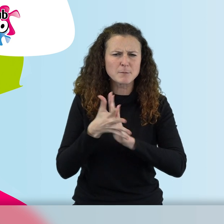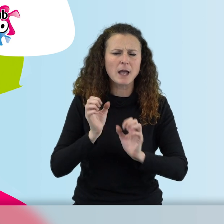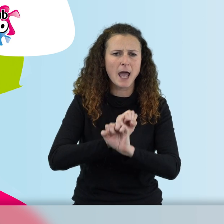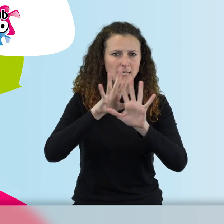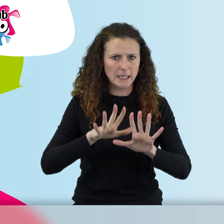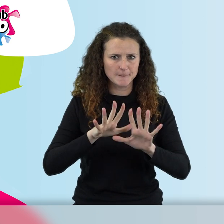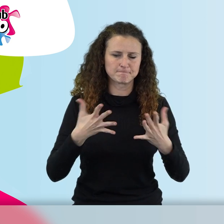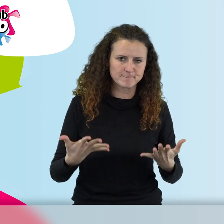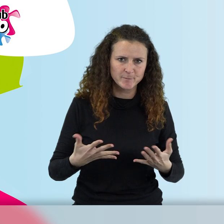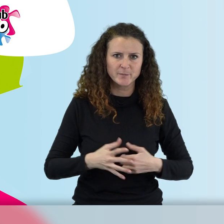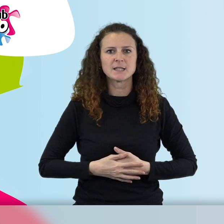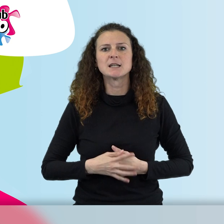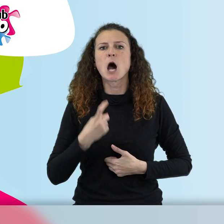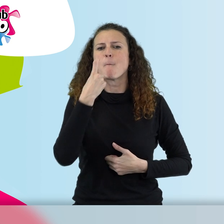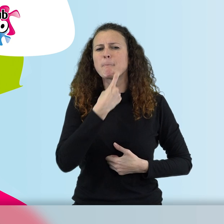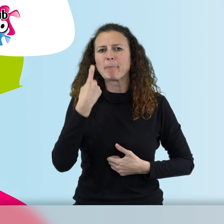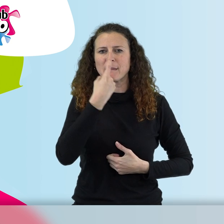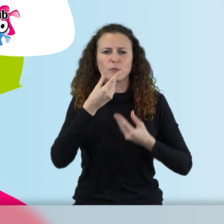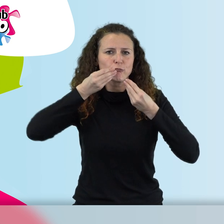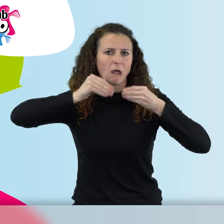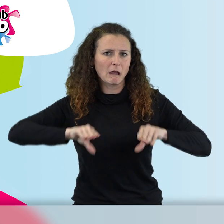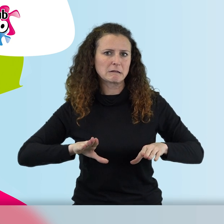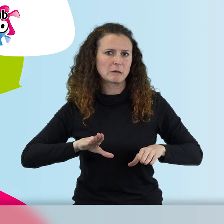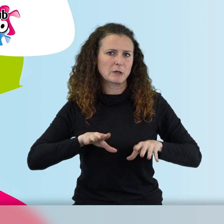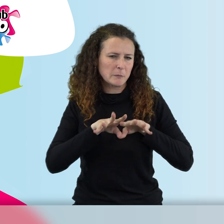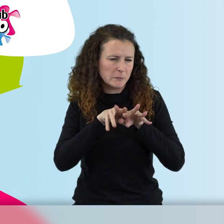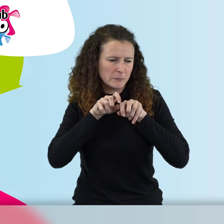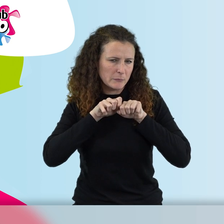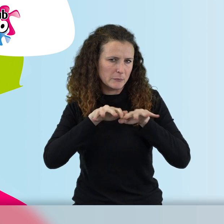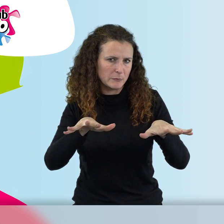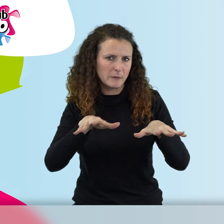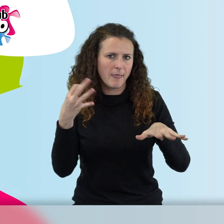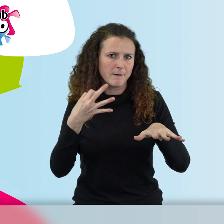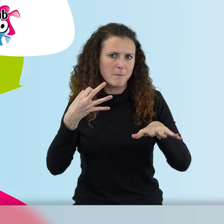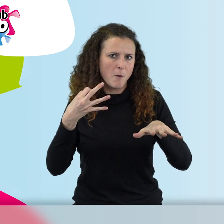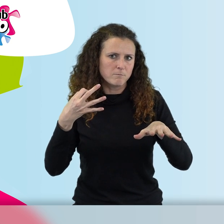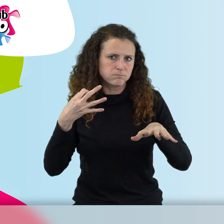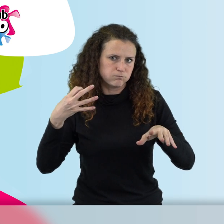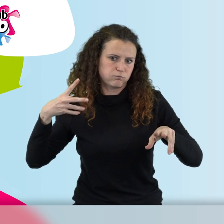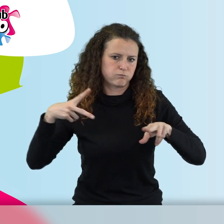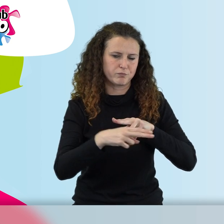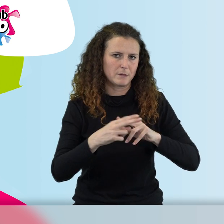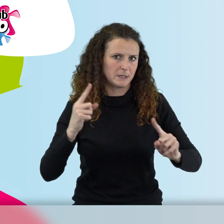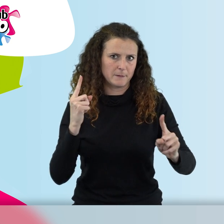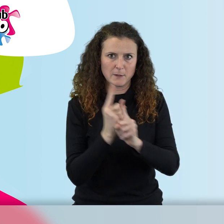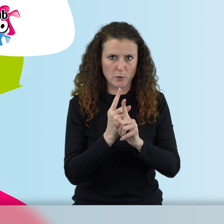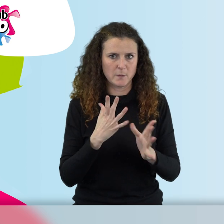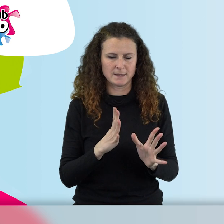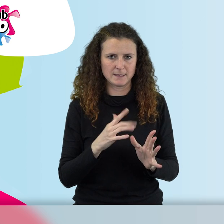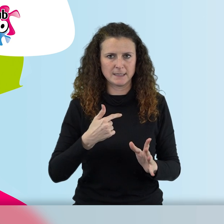Es un mito que debemos combatir. A mí me parece que debemos